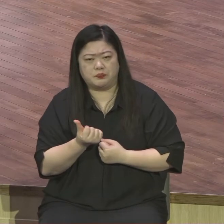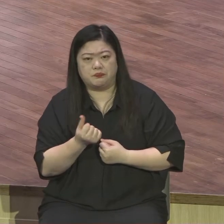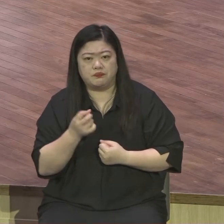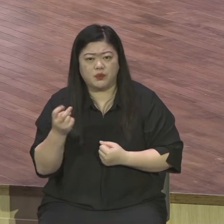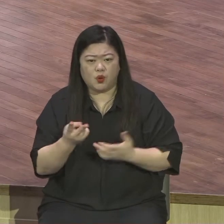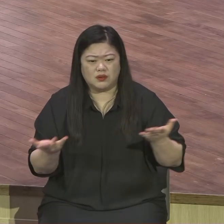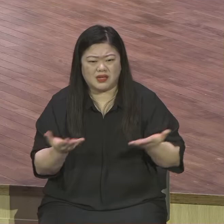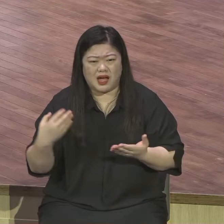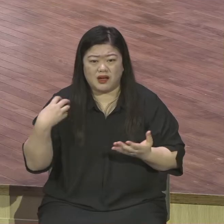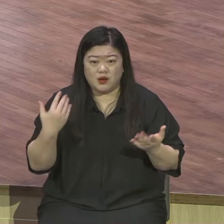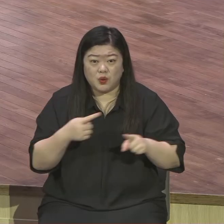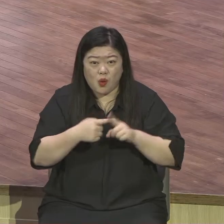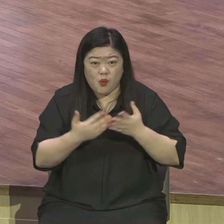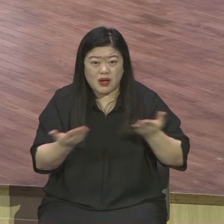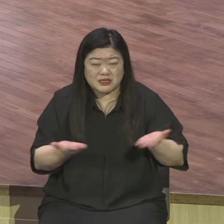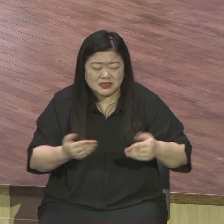영원한 축복을 다 놓쳐버리는 거예요.